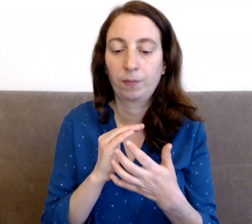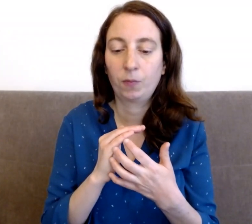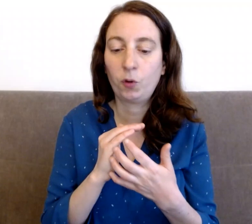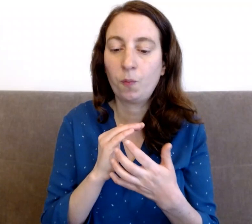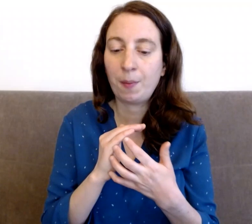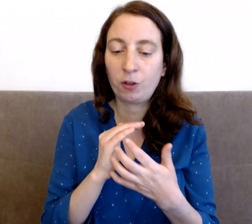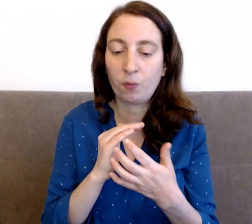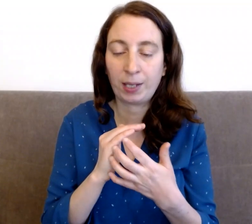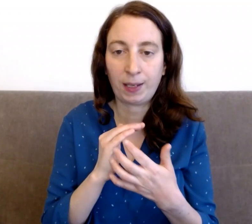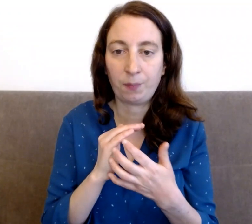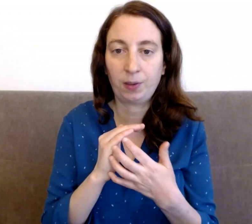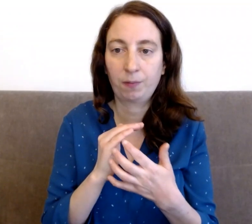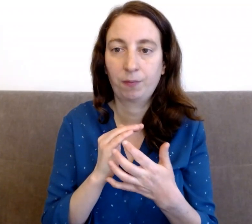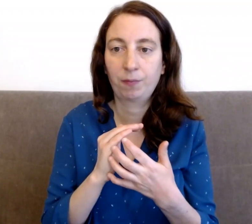je m'aime et je m'accepte,